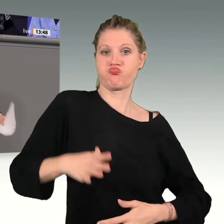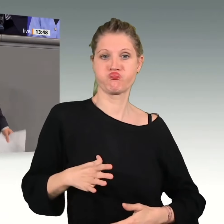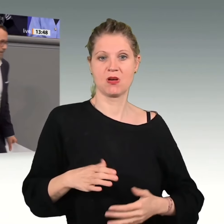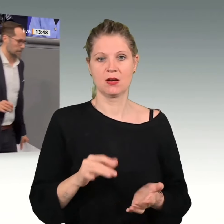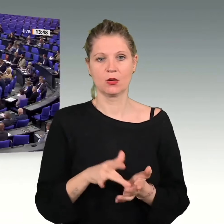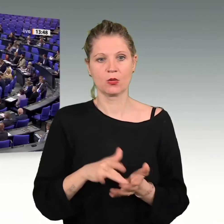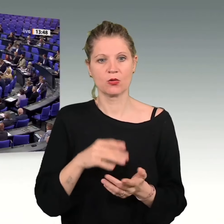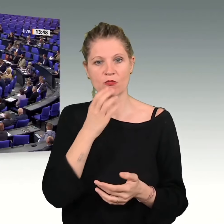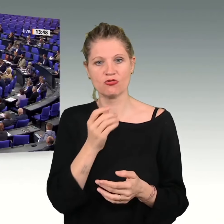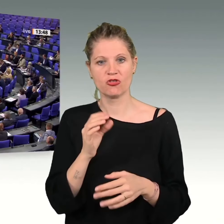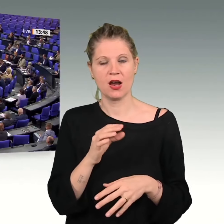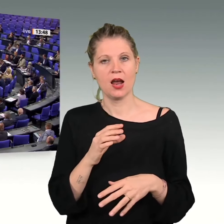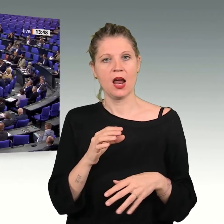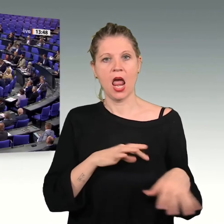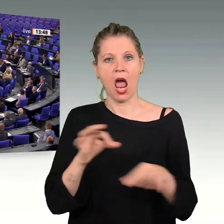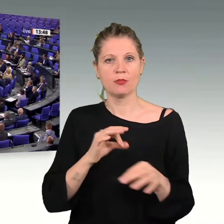Danke.